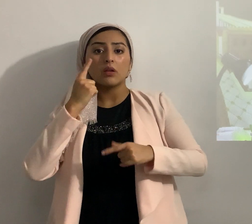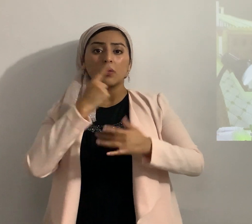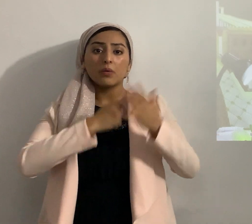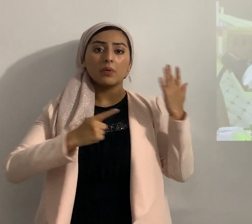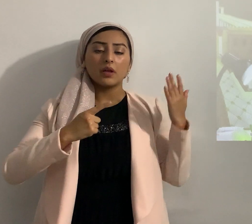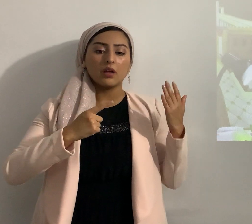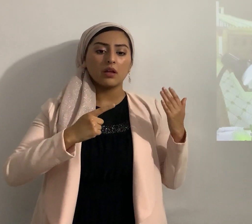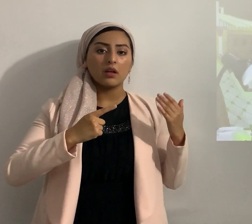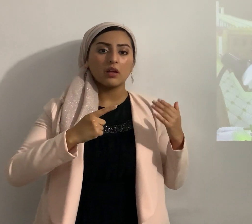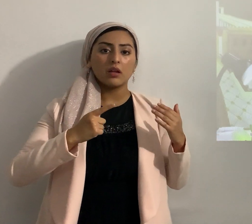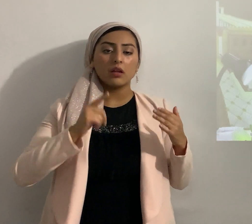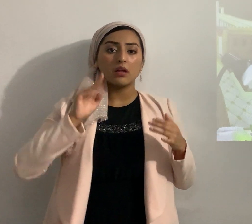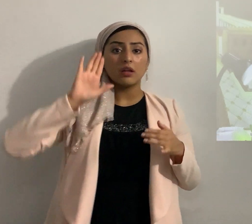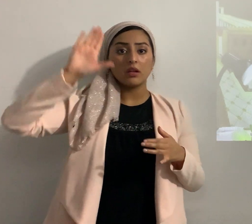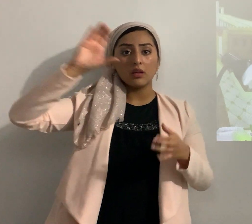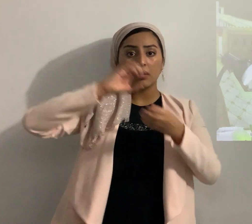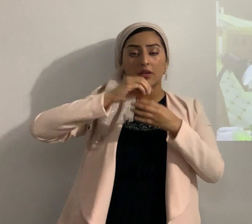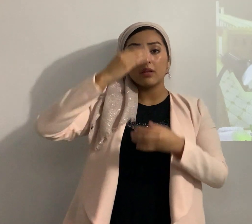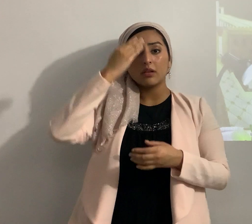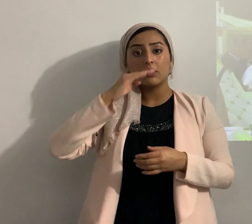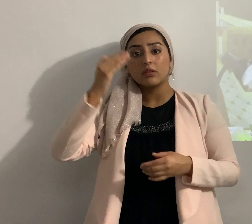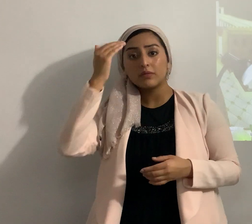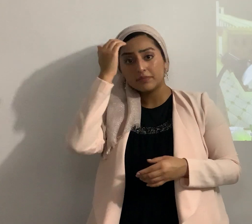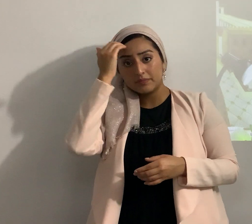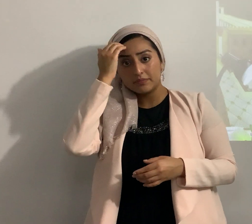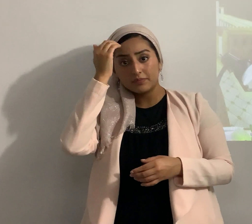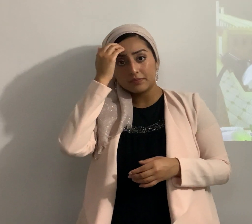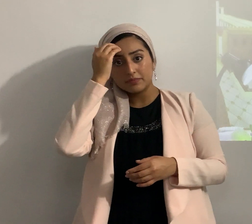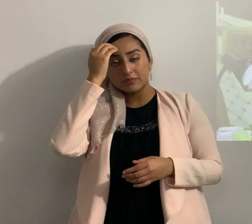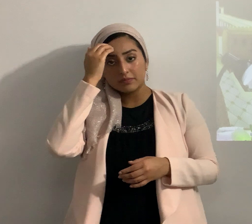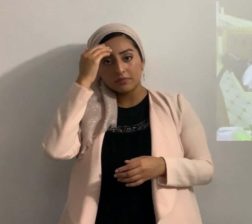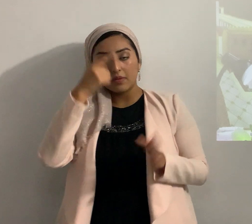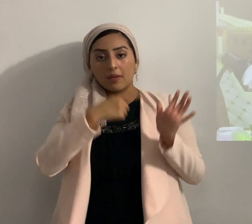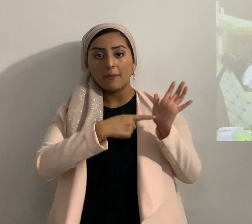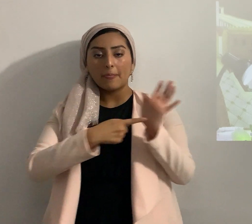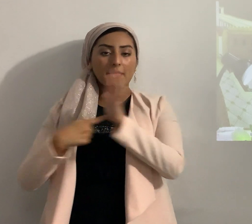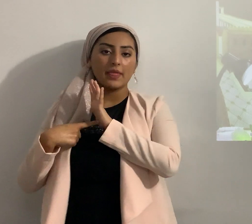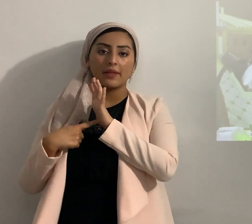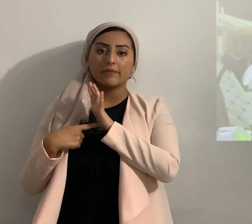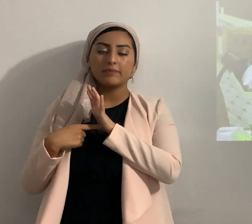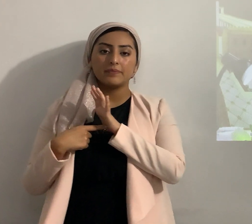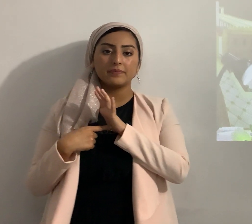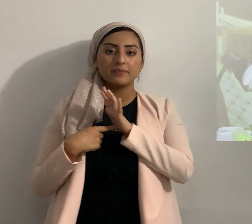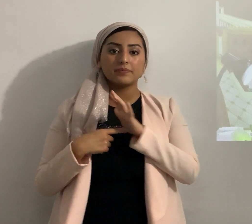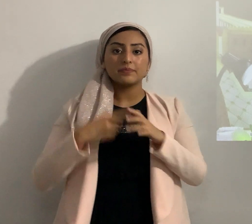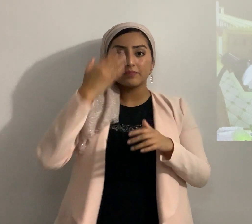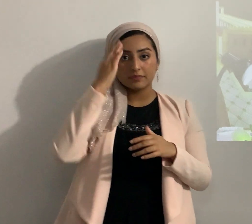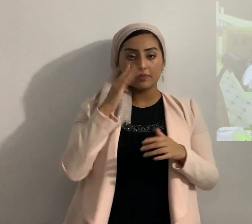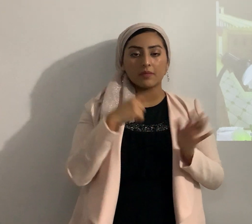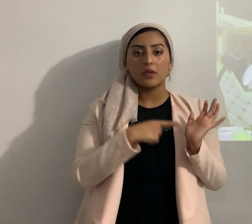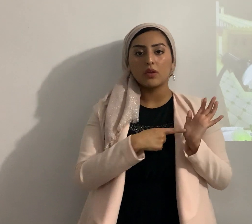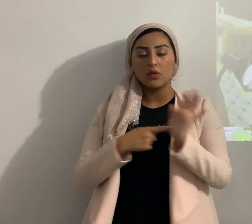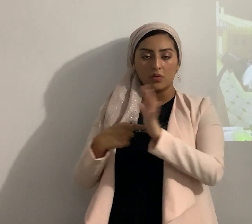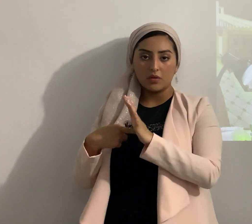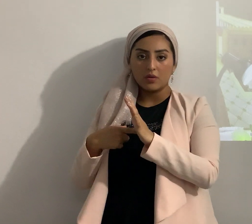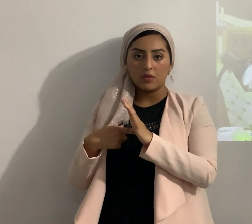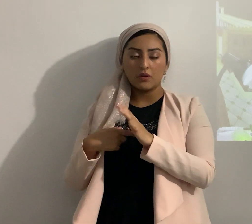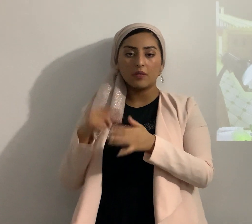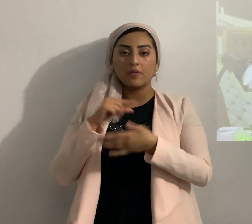que de el ojín se conoce les es manifiesto pues el ojín se lo manifestó verso 20 porque